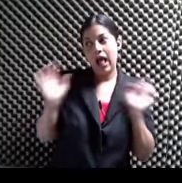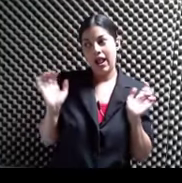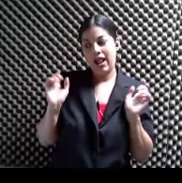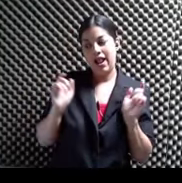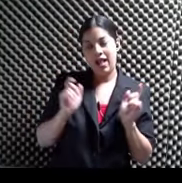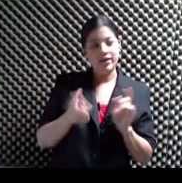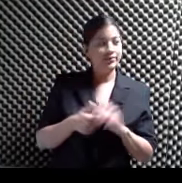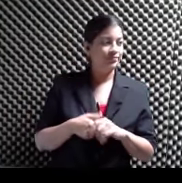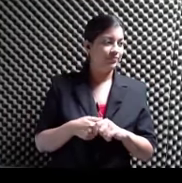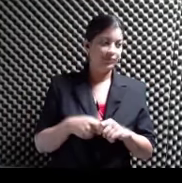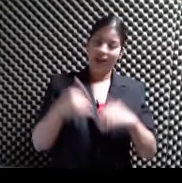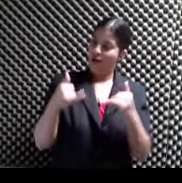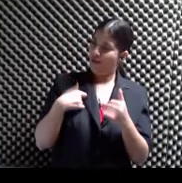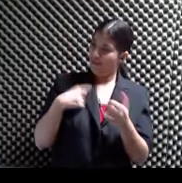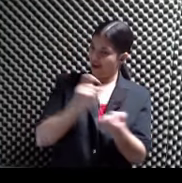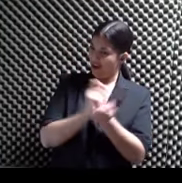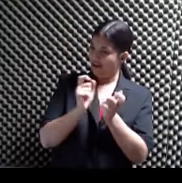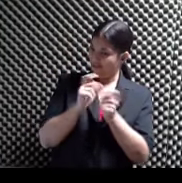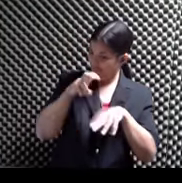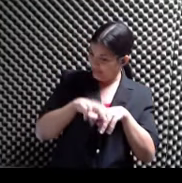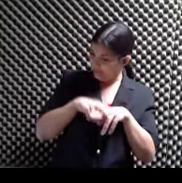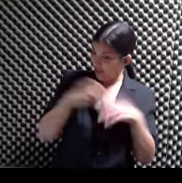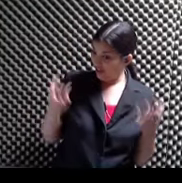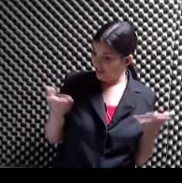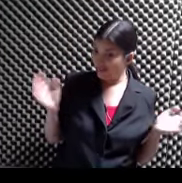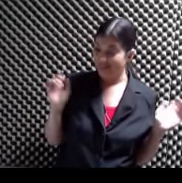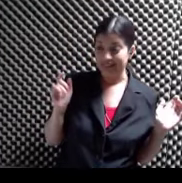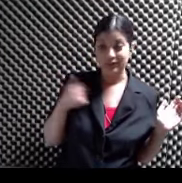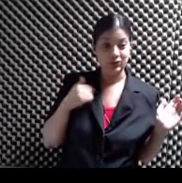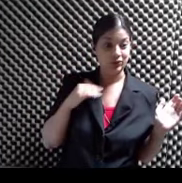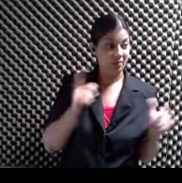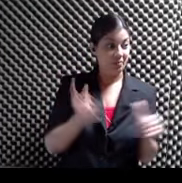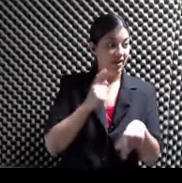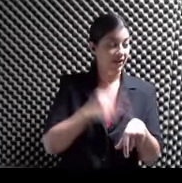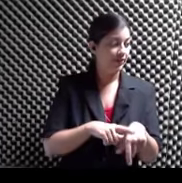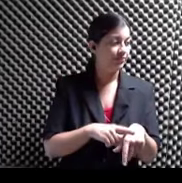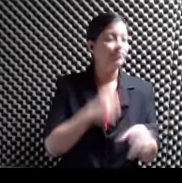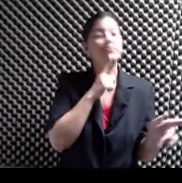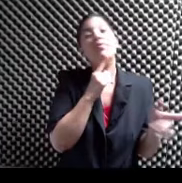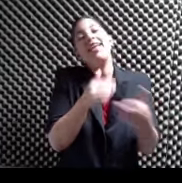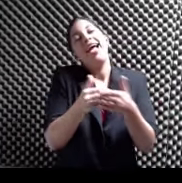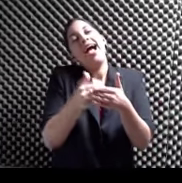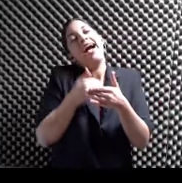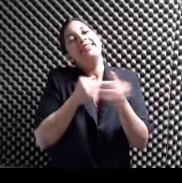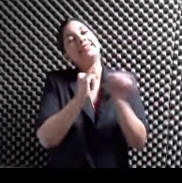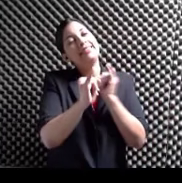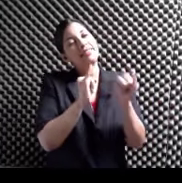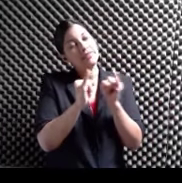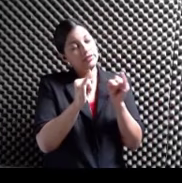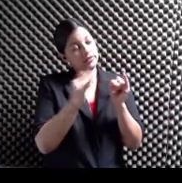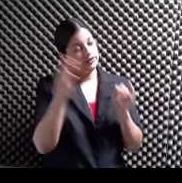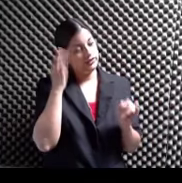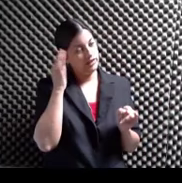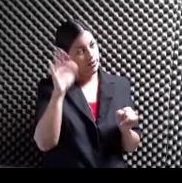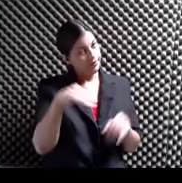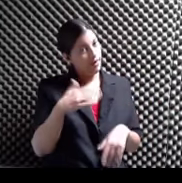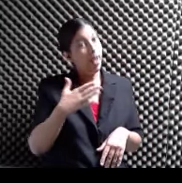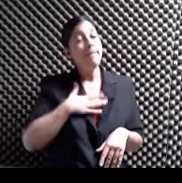Ahora yo me siento acá que nunca me he sentado Antes de entrar aquí a la entrevista ¿Verdad? Yo quería decir verdad que mi padre es del señor Milton Serrano